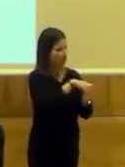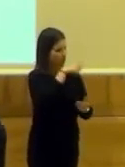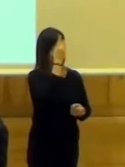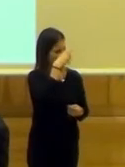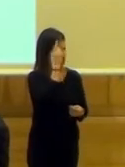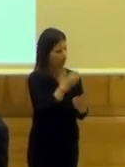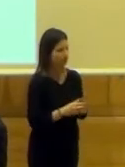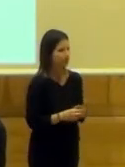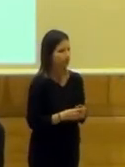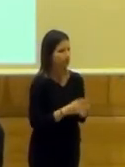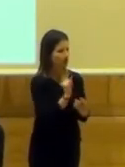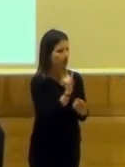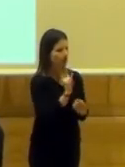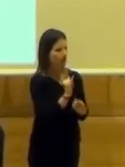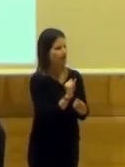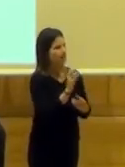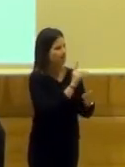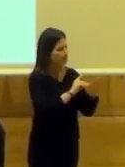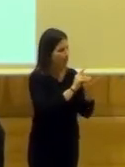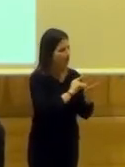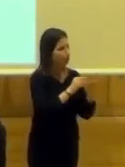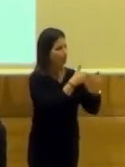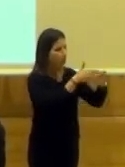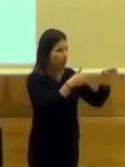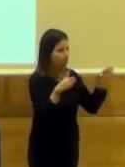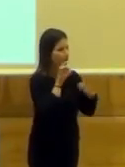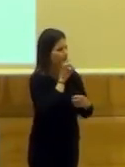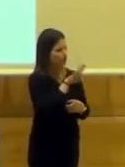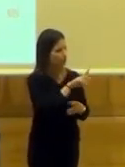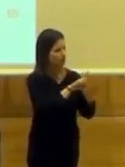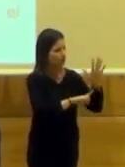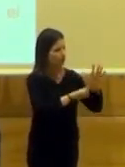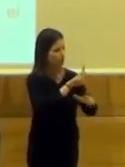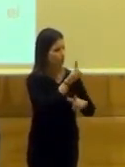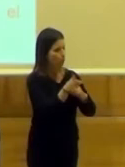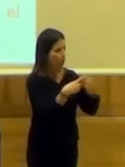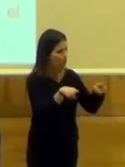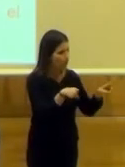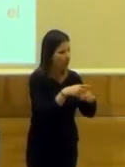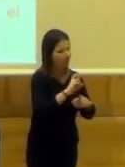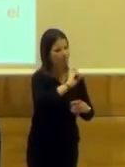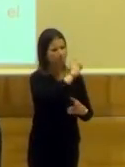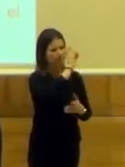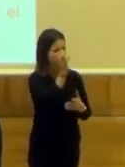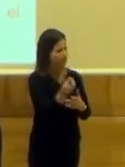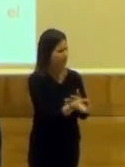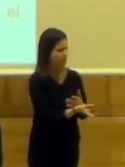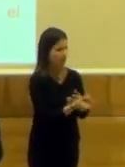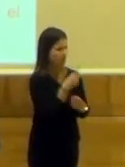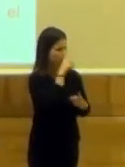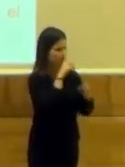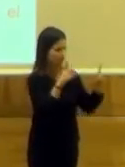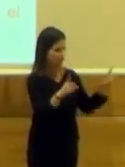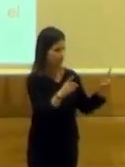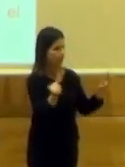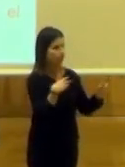Contemporánea. Tenéis rato ahí de exposiciones, 14 exposiciones, 61 conciertos, entre otras actividades desarrolladas en este año.